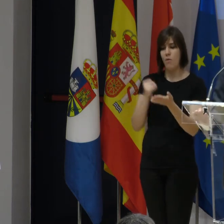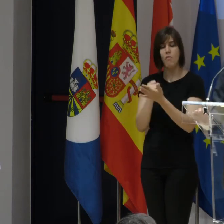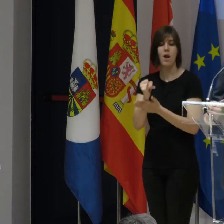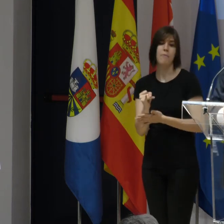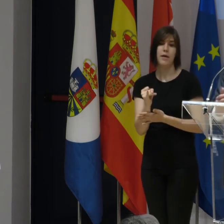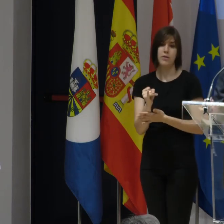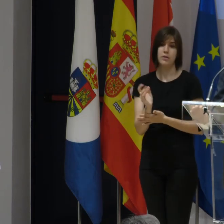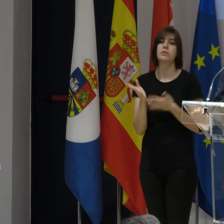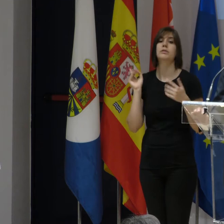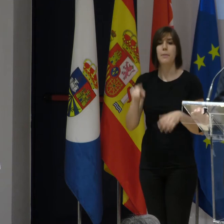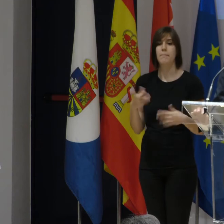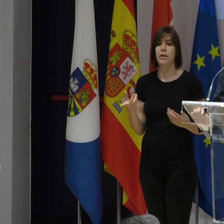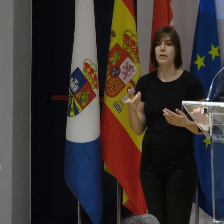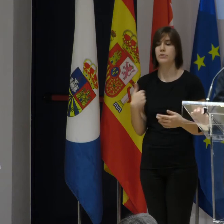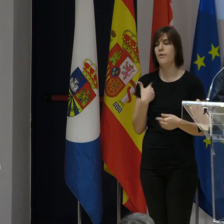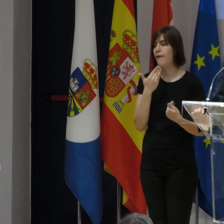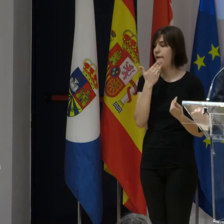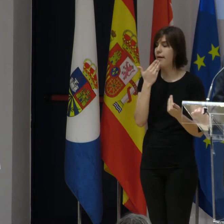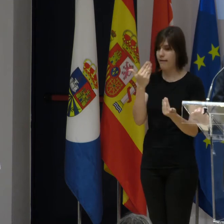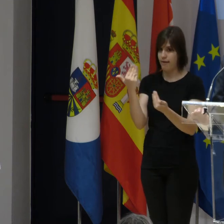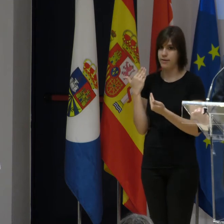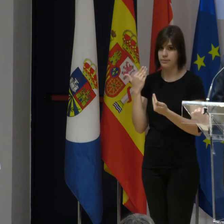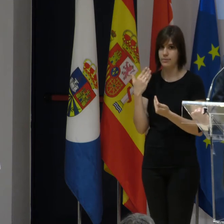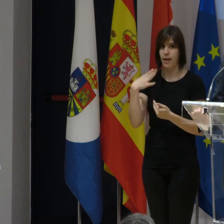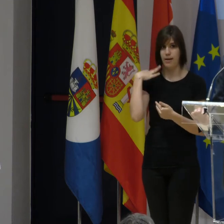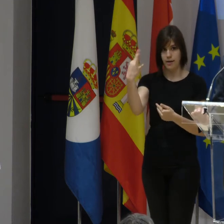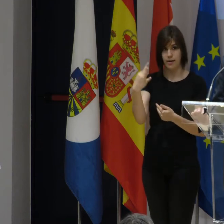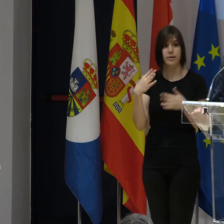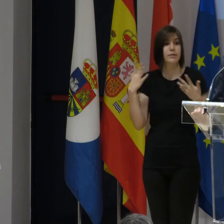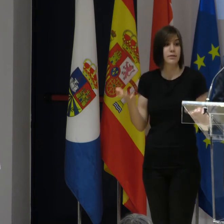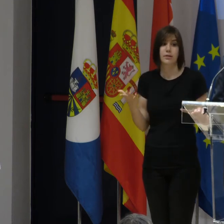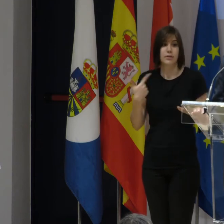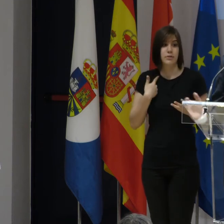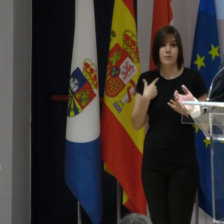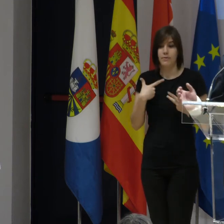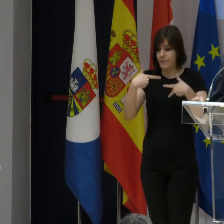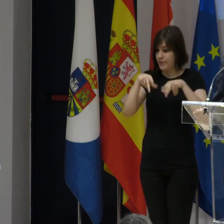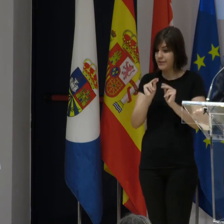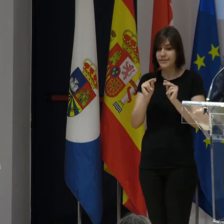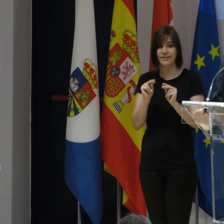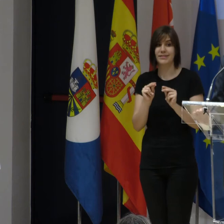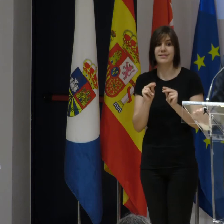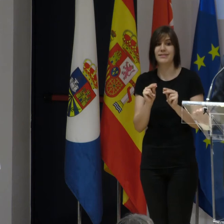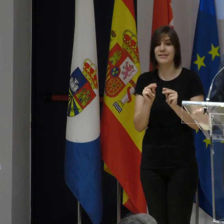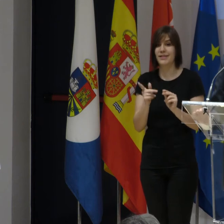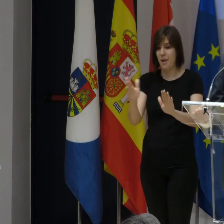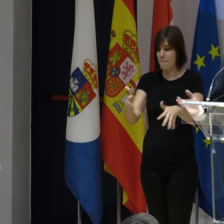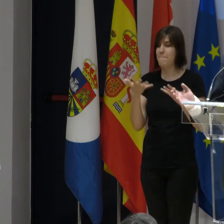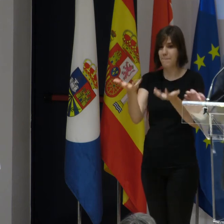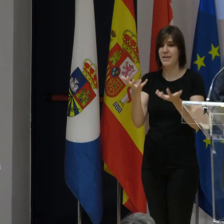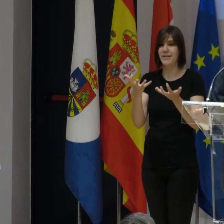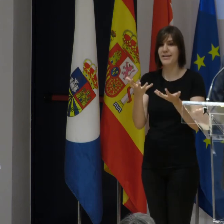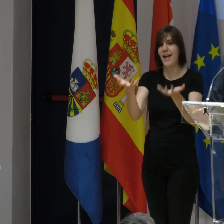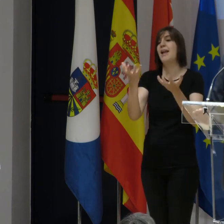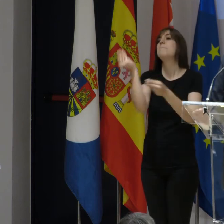Fuenlabrada, a los cuales también les quiero agradecer esas decisiones. Así que por mi parte nada más, yo creo que en esto de los premios siempre se suele decir que